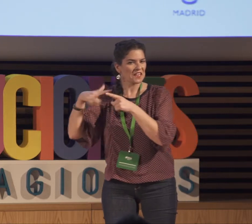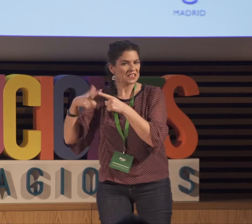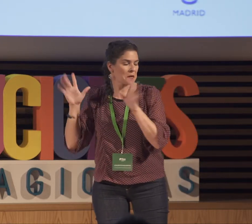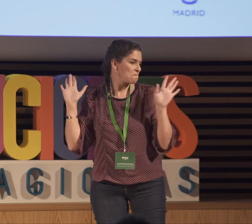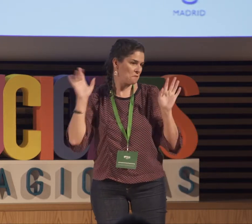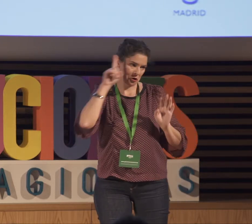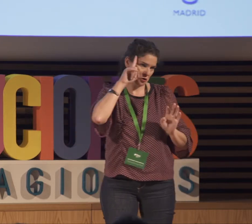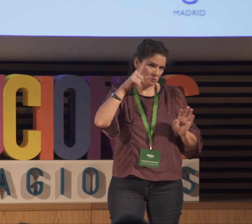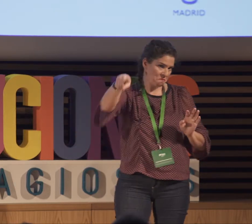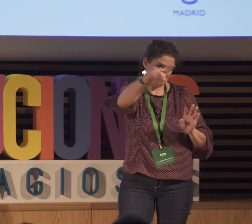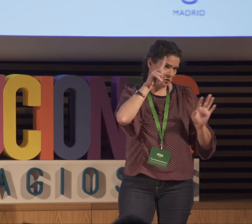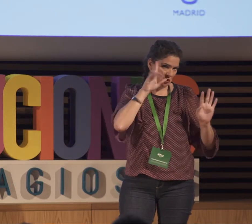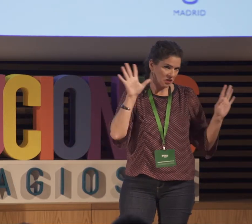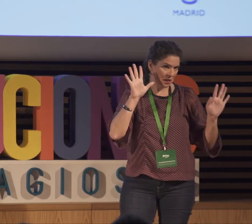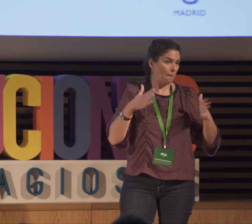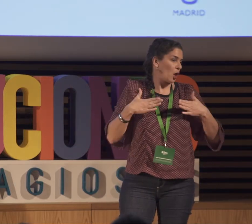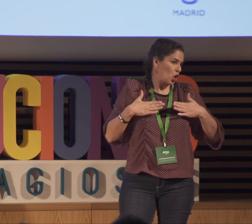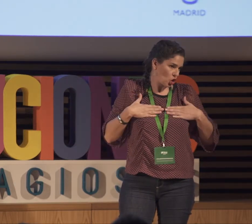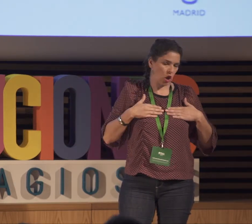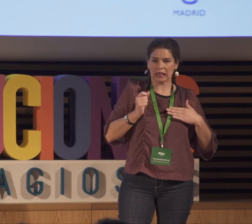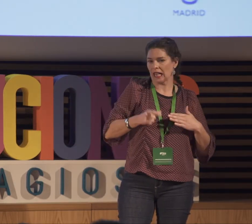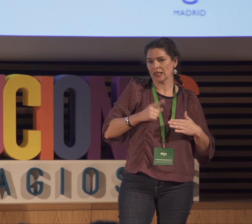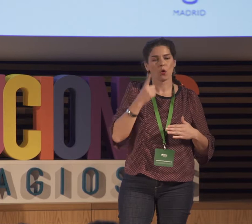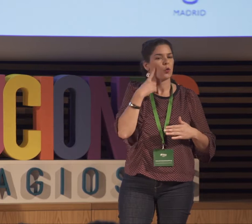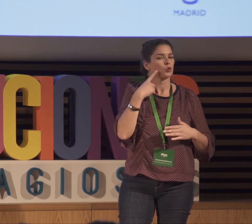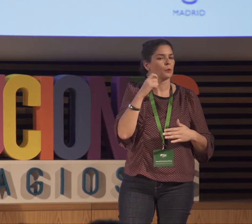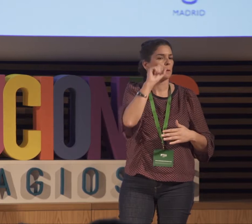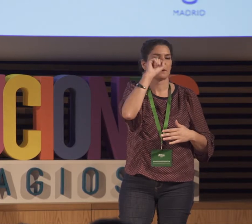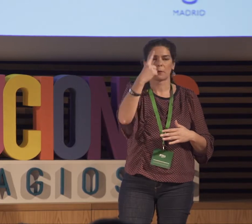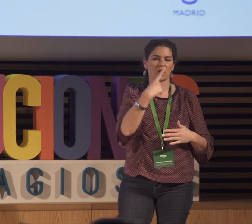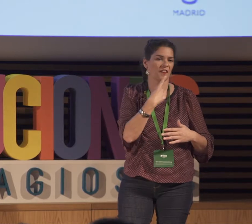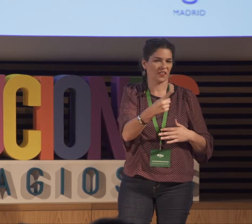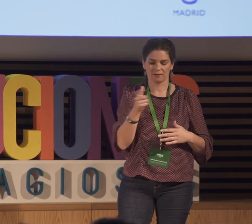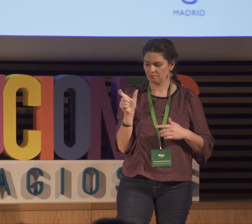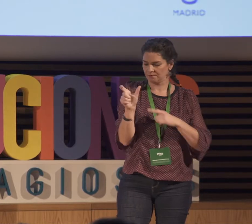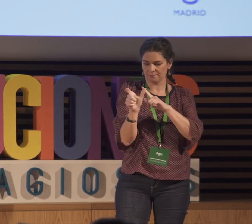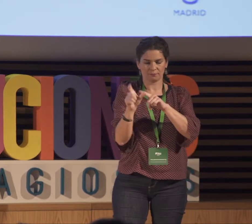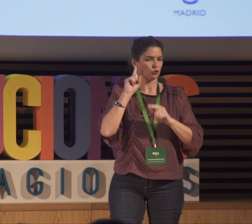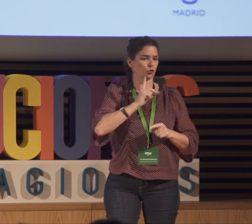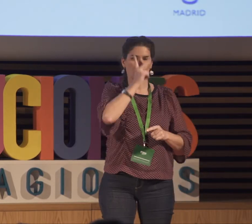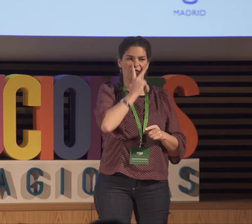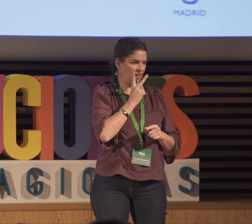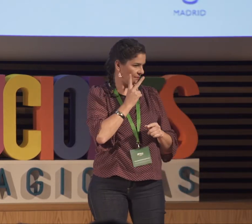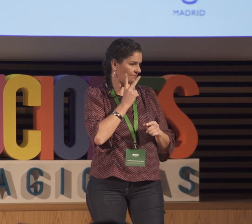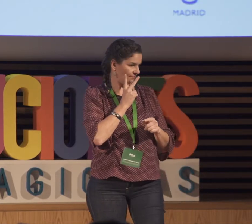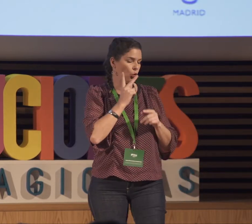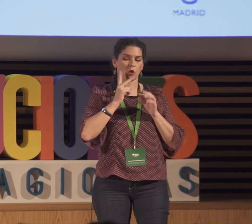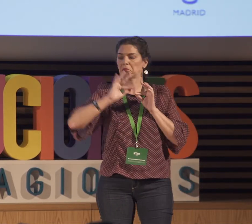como un significado diferente o no, pero bueno, yo no sé cada uno cómo se describe. Yo para definirme lo primero que quiero decir que soy Sara, sordo, ciega.